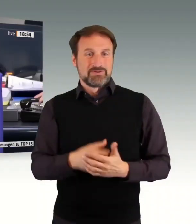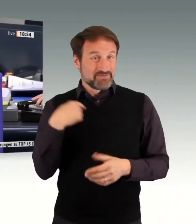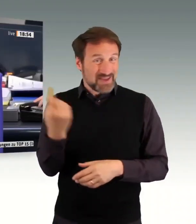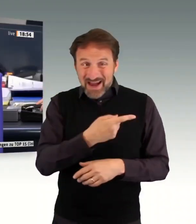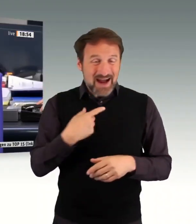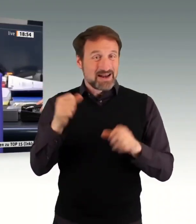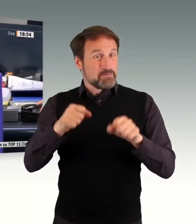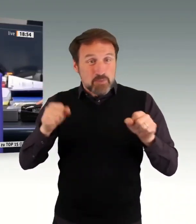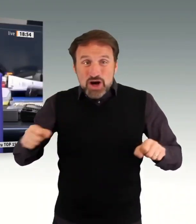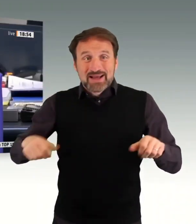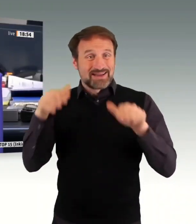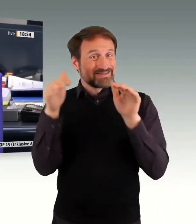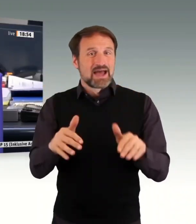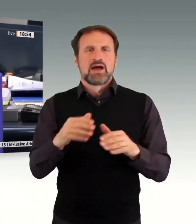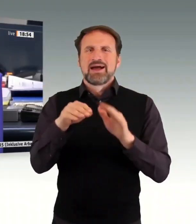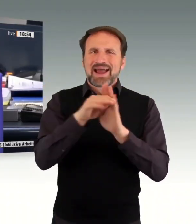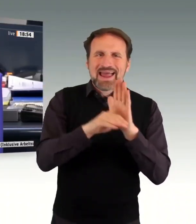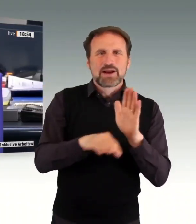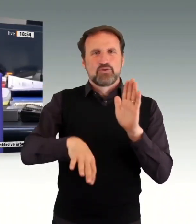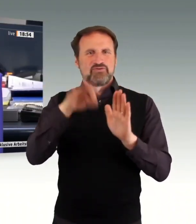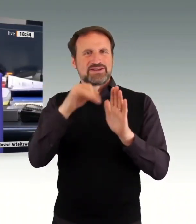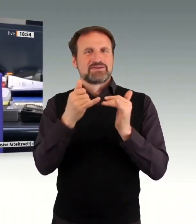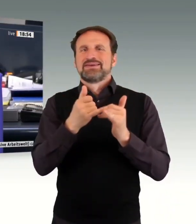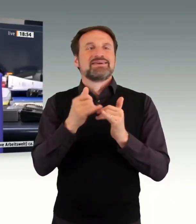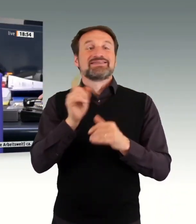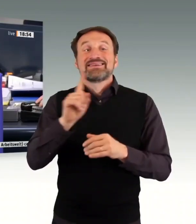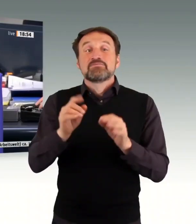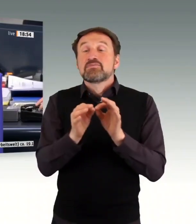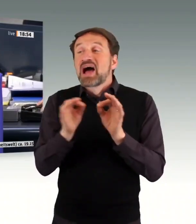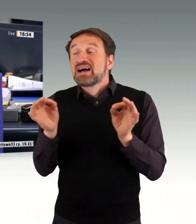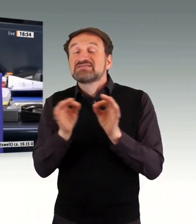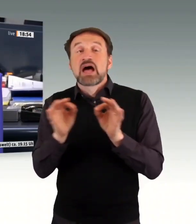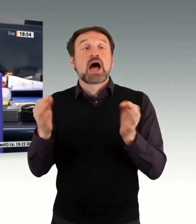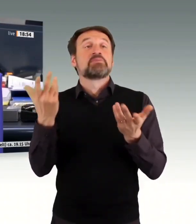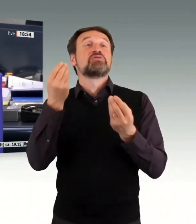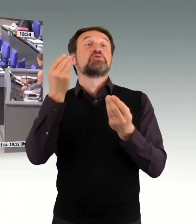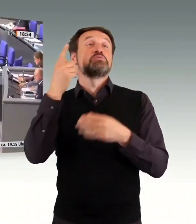Für die AfD-Fraktion folgt der Abgeordnete René Springer.